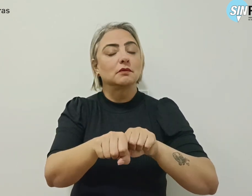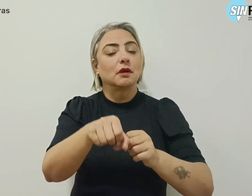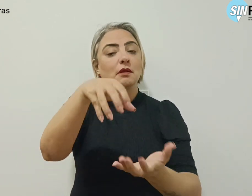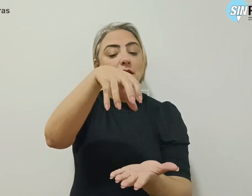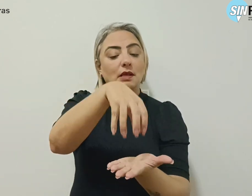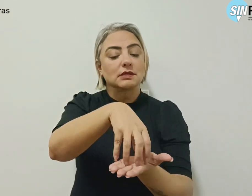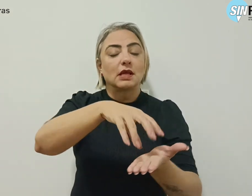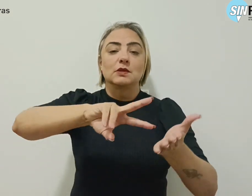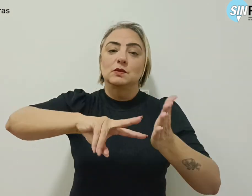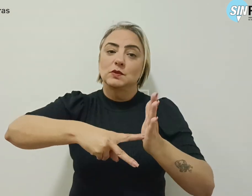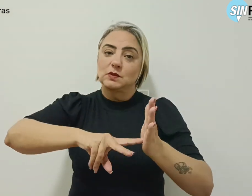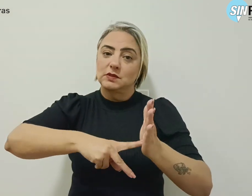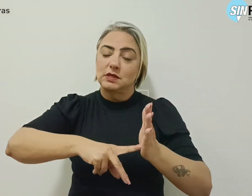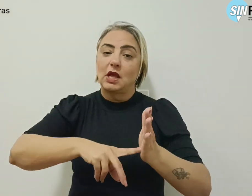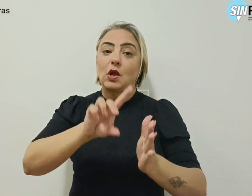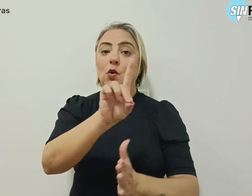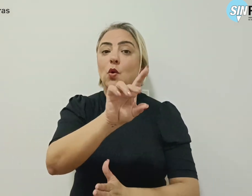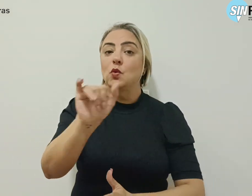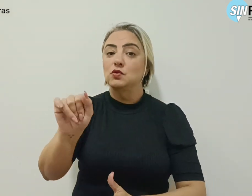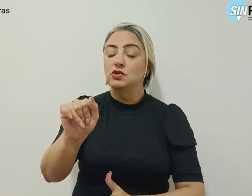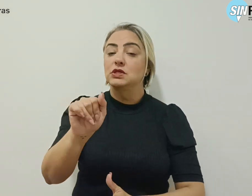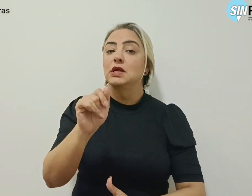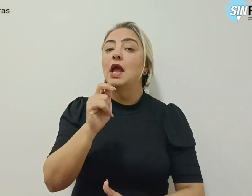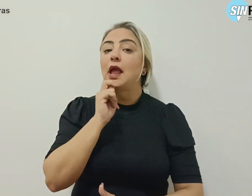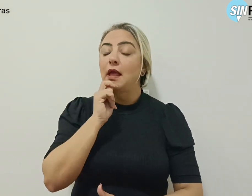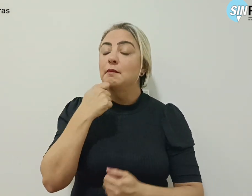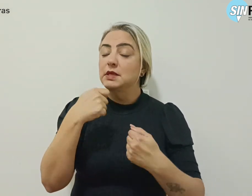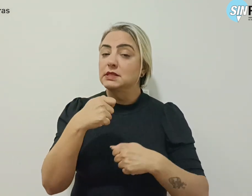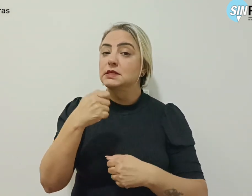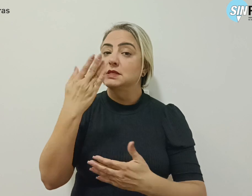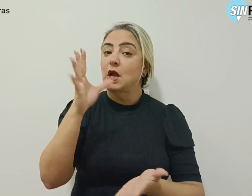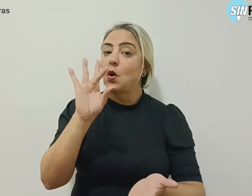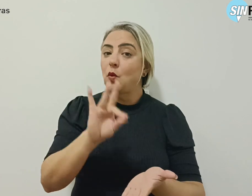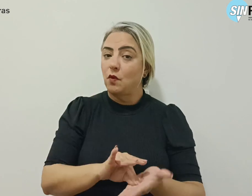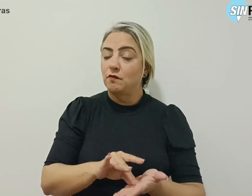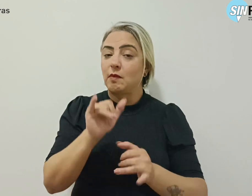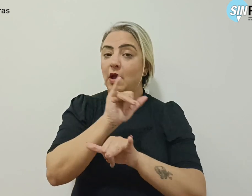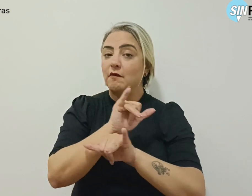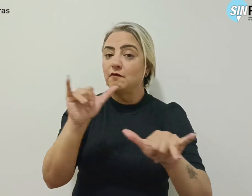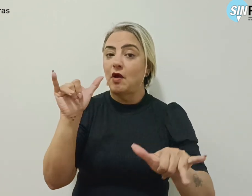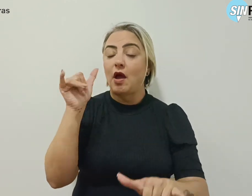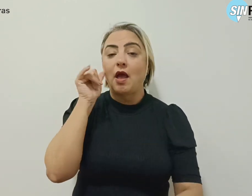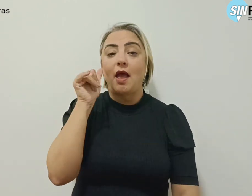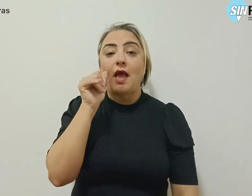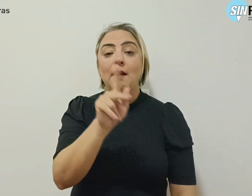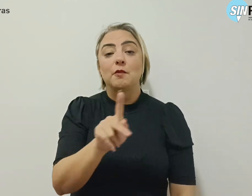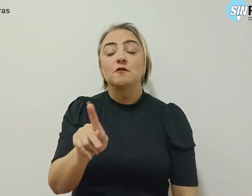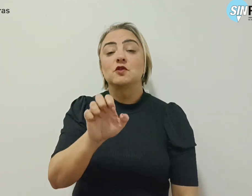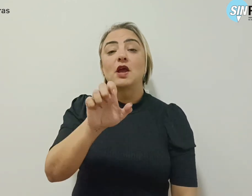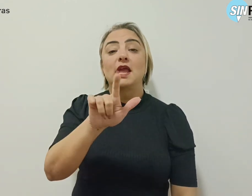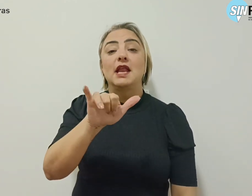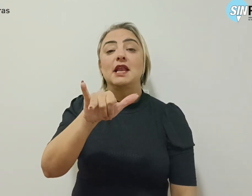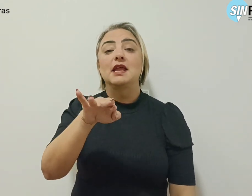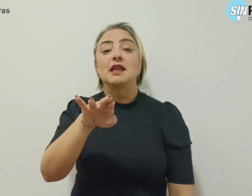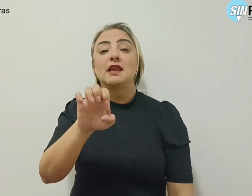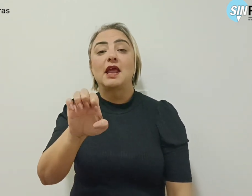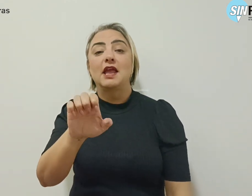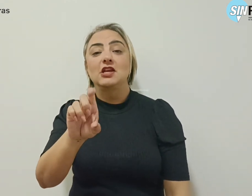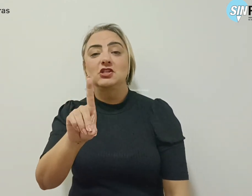do Simpro, com data ainda a confirmar. Informa Elineide Rodrigues, coordenadora